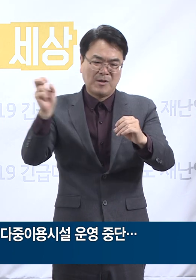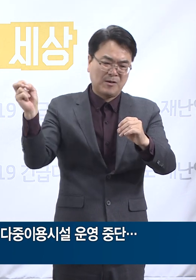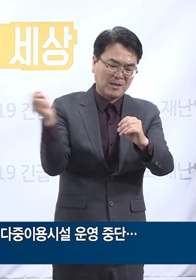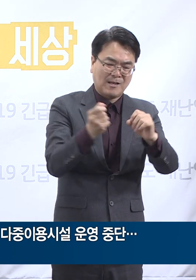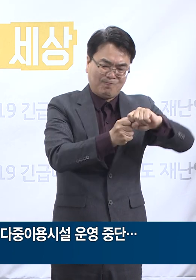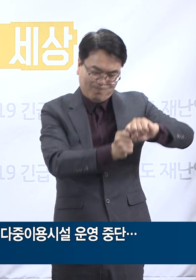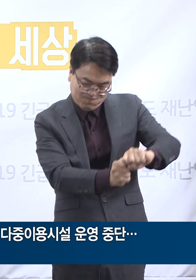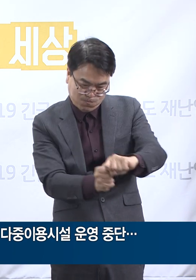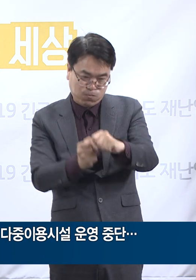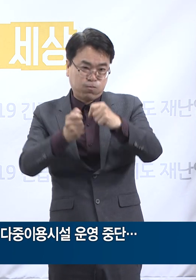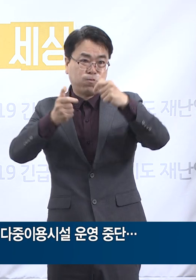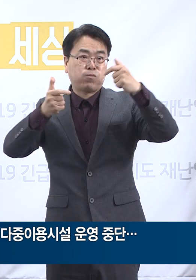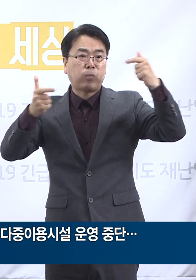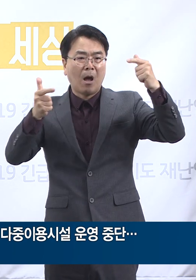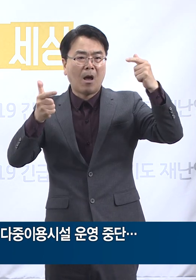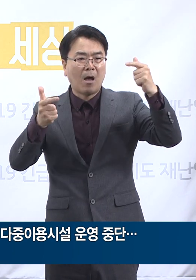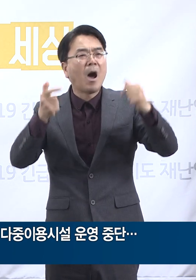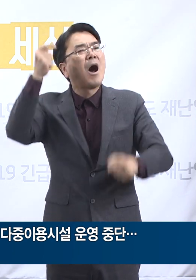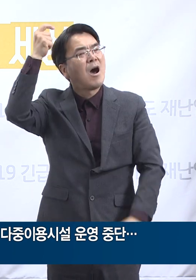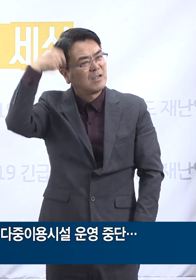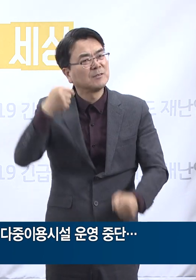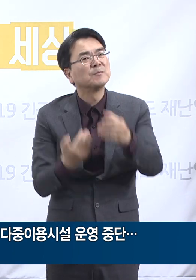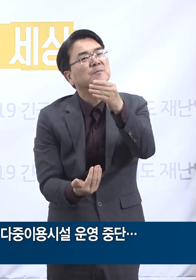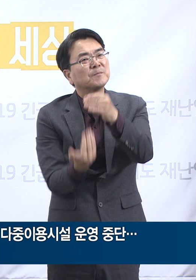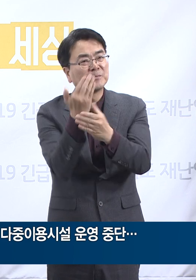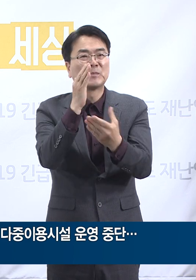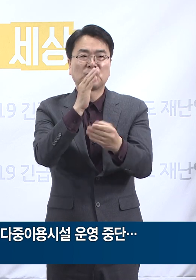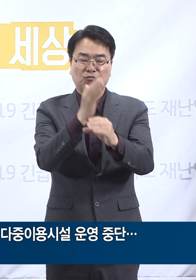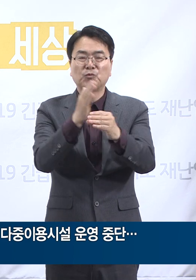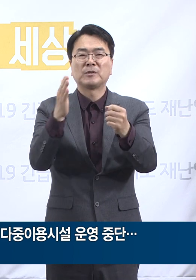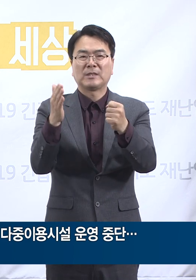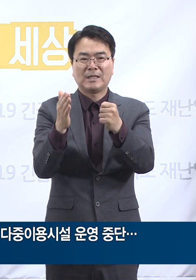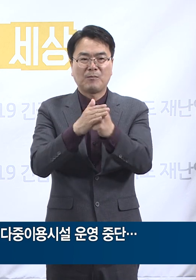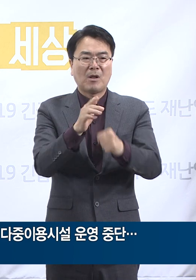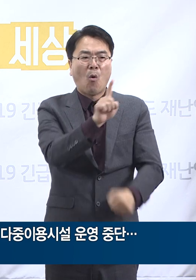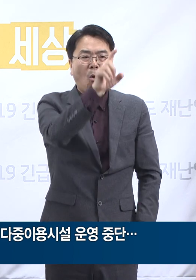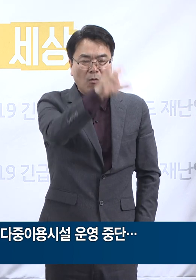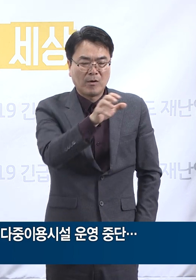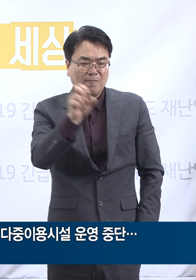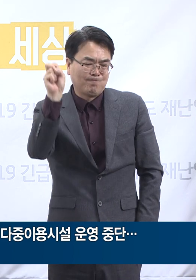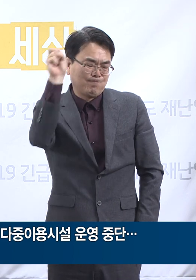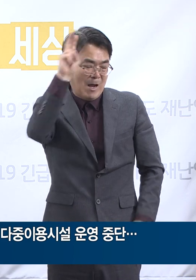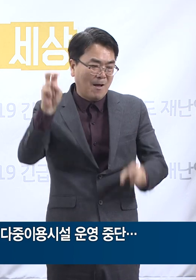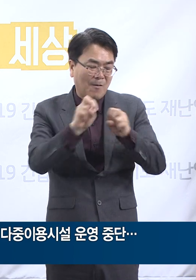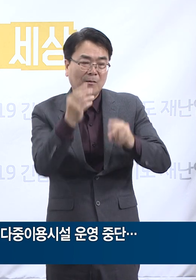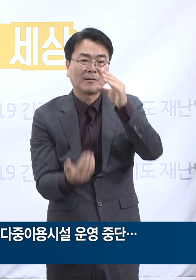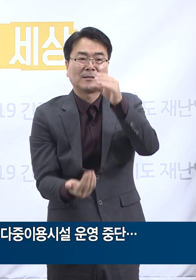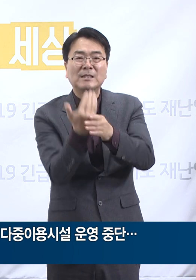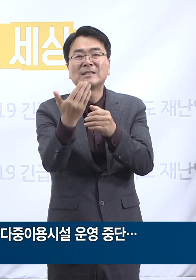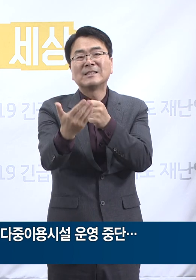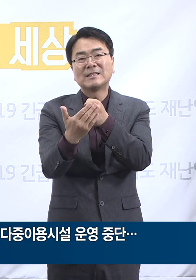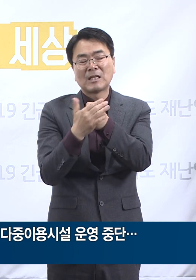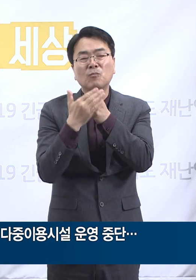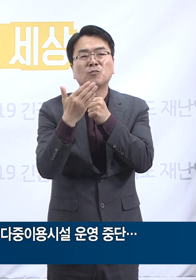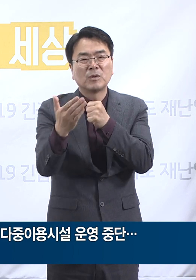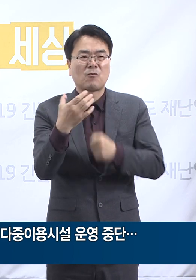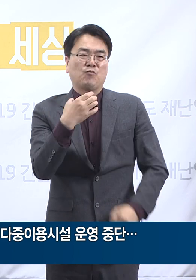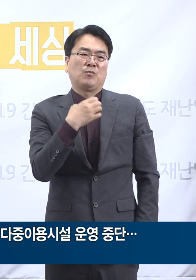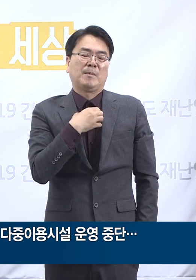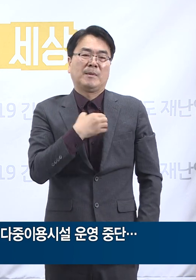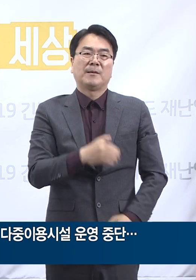확산 조짐을 보이고 있습니다. 언제, 어디서, 또다시 이와 같은 상황이 발생될지 누구도 예측할 수 없습니다.